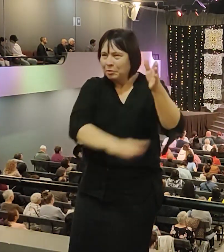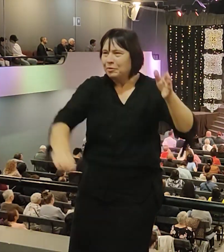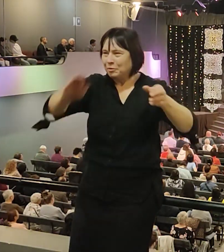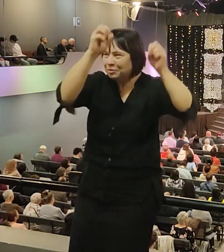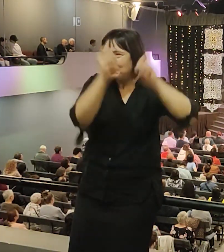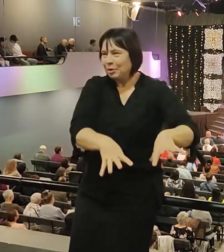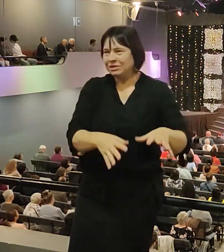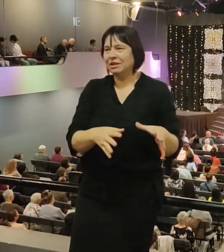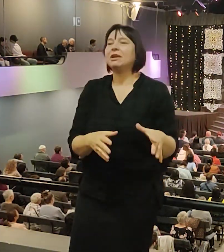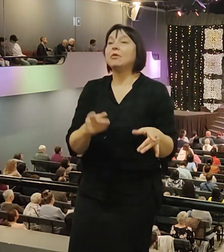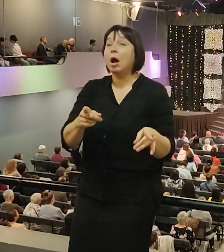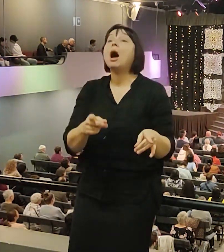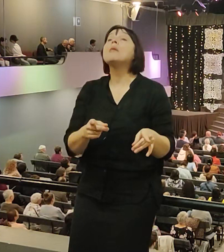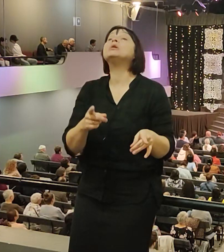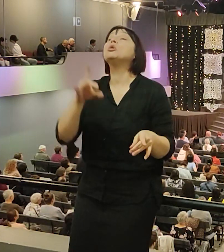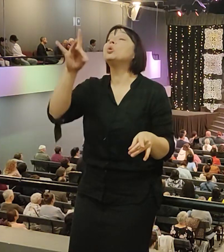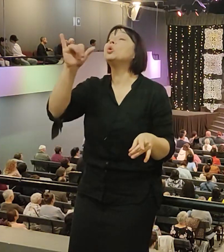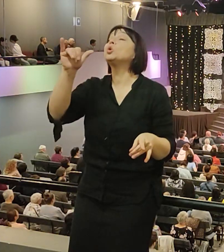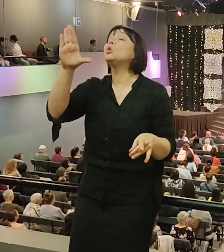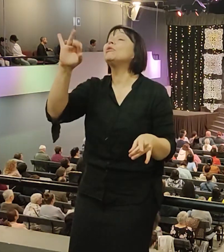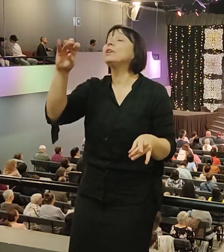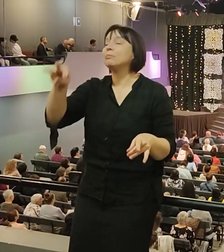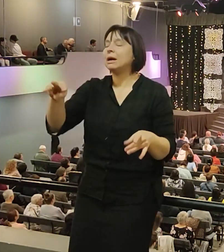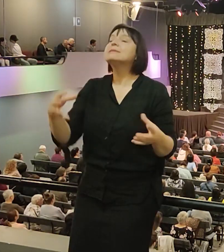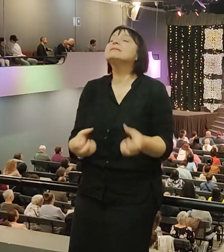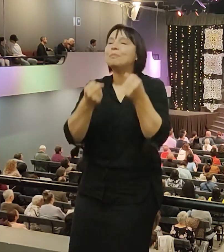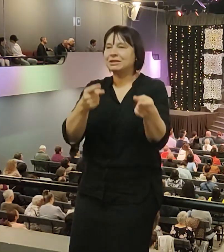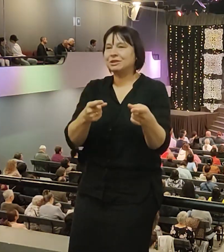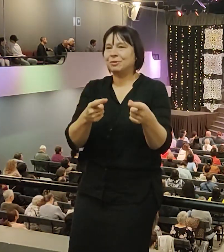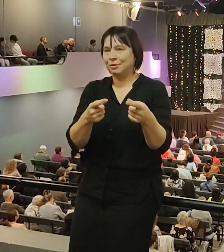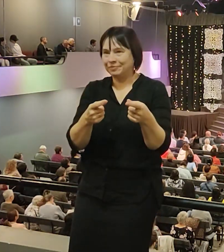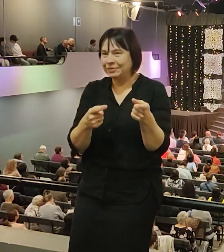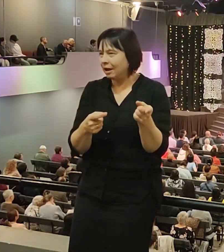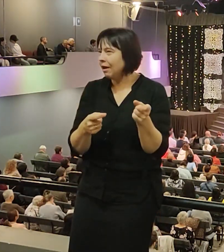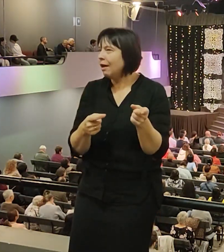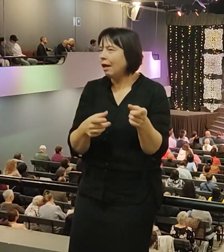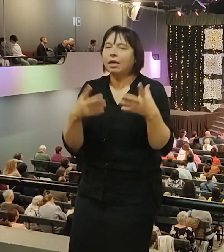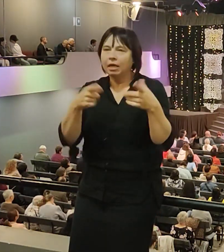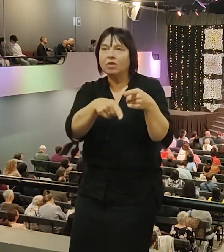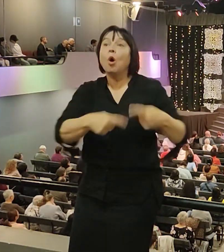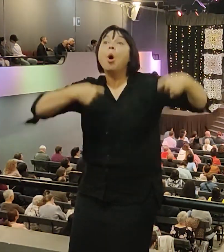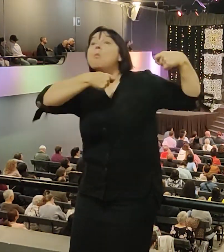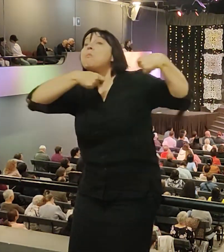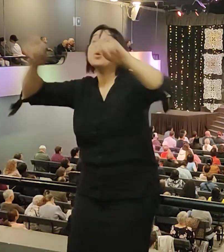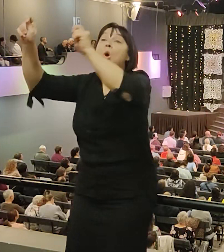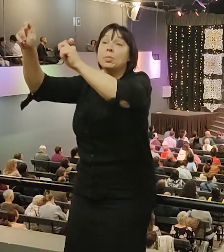как называется, медианитским торговцам. Спасибо.